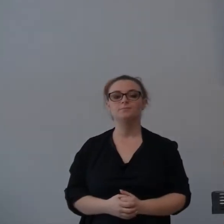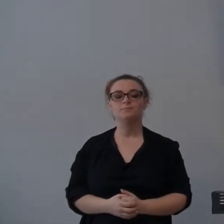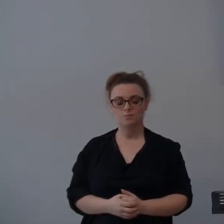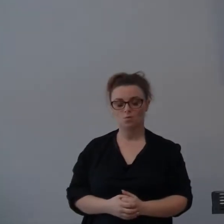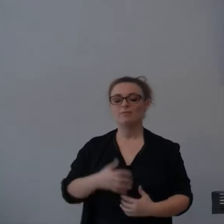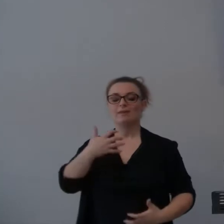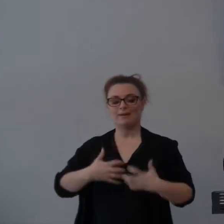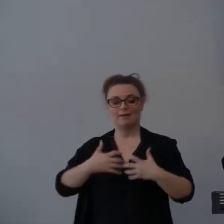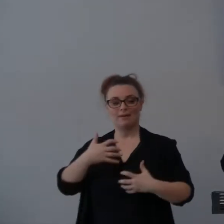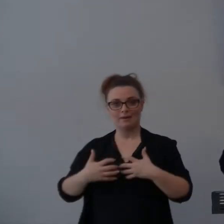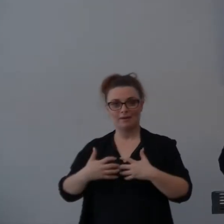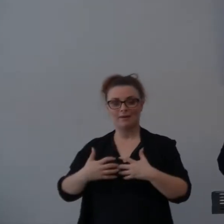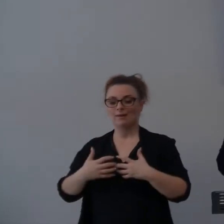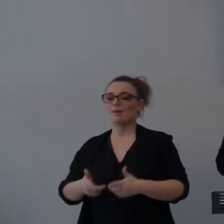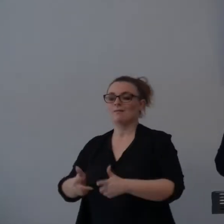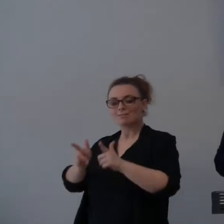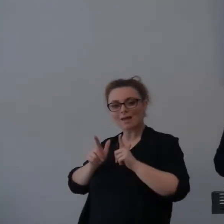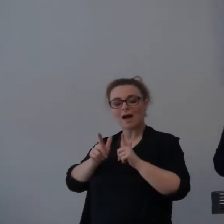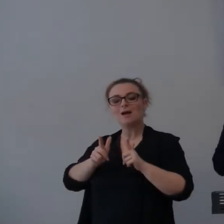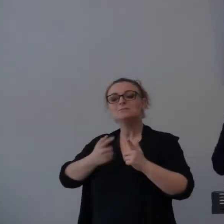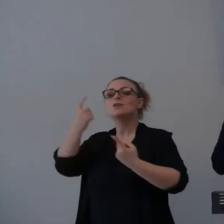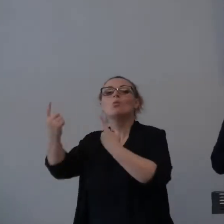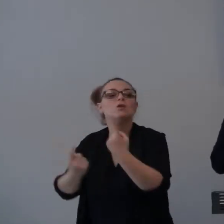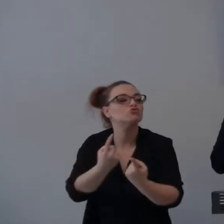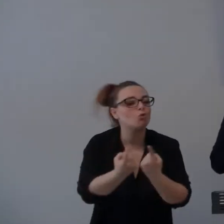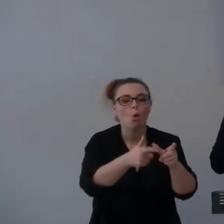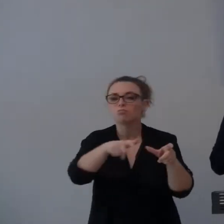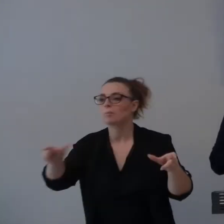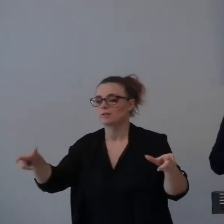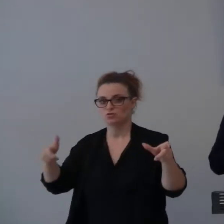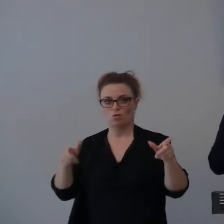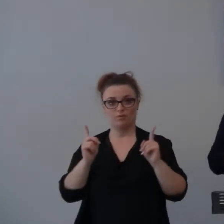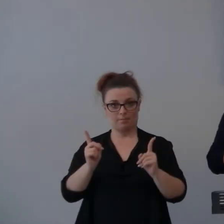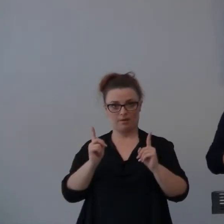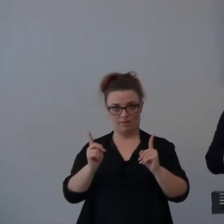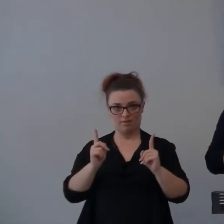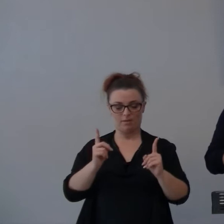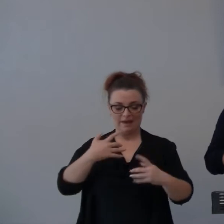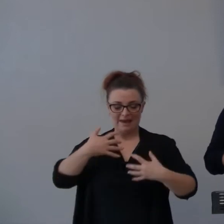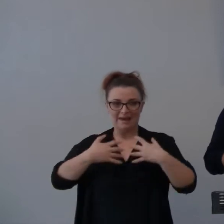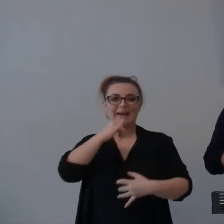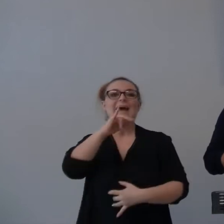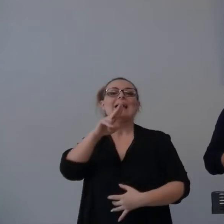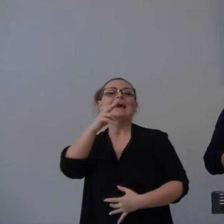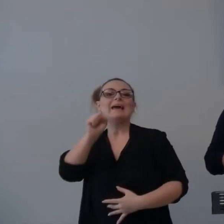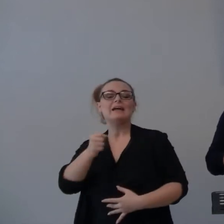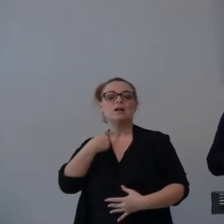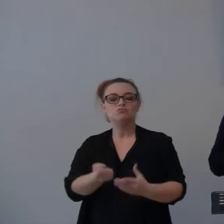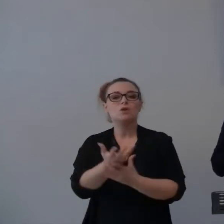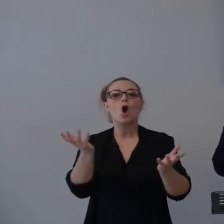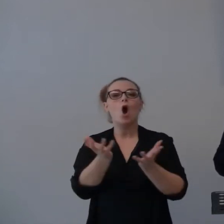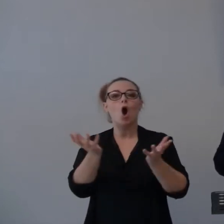situazioni attorno a noi, da persone attorno a noi. Questa ira tende a spugarsi con parole concitate,